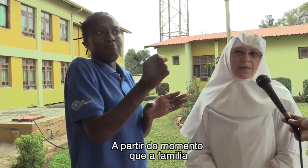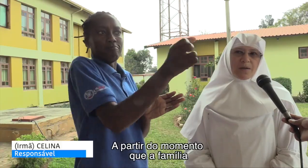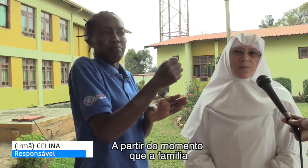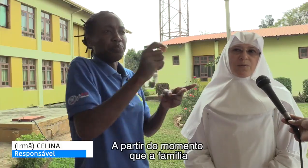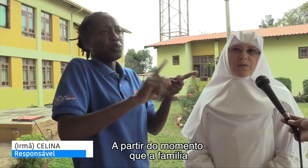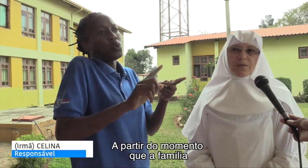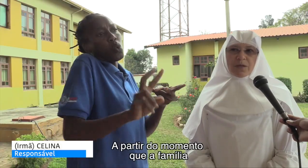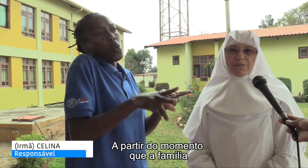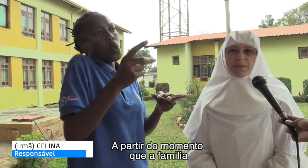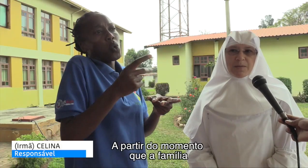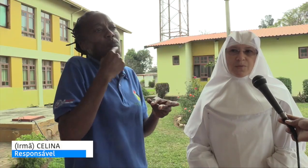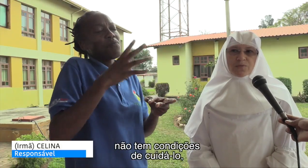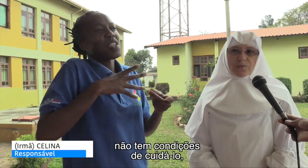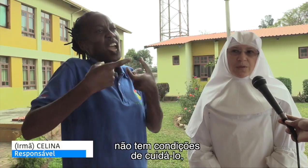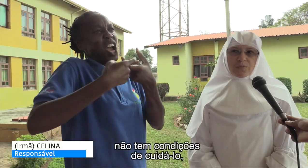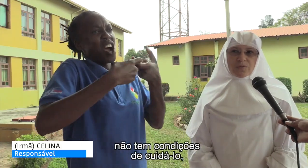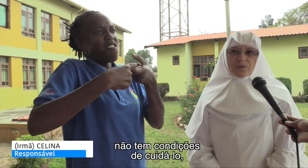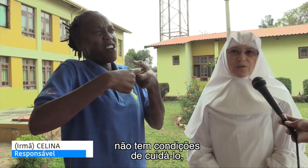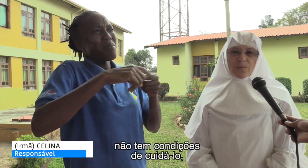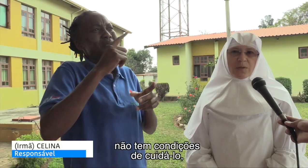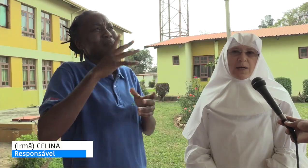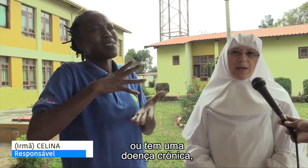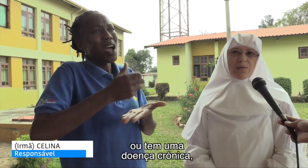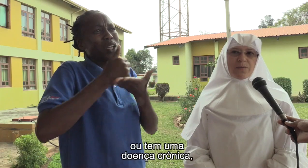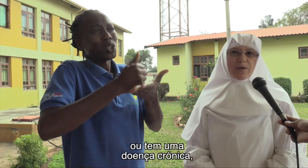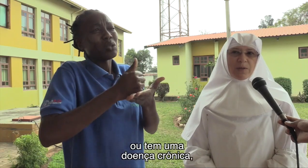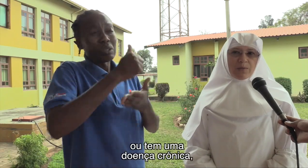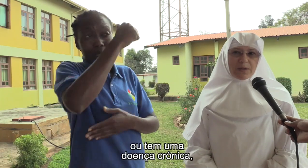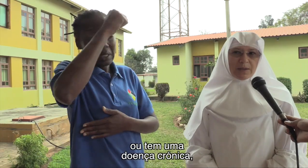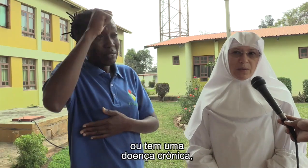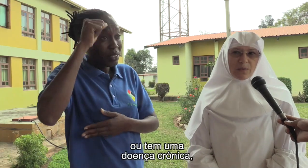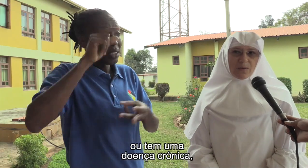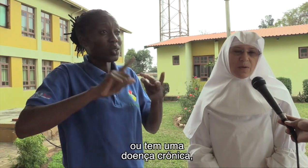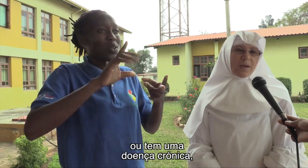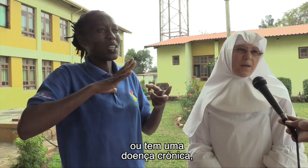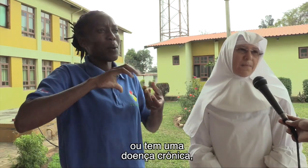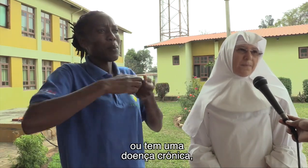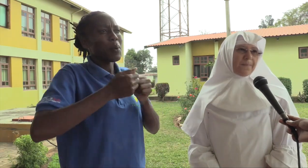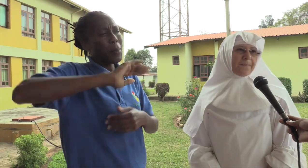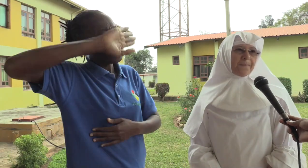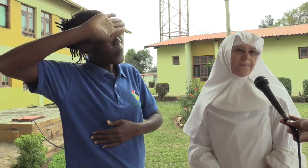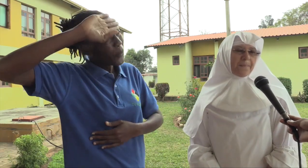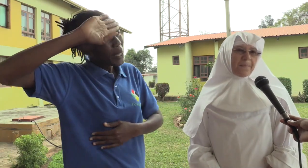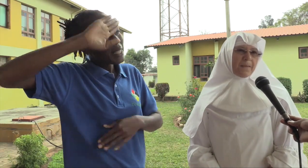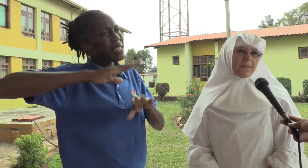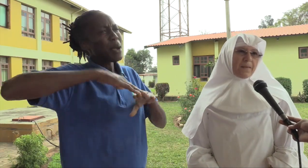A partir do momento que a família não tem condições de cuidá-lo Tem uma doença crônica